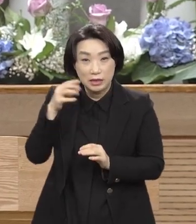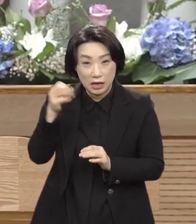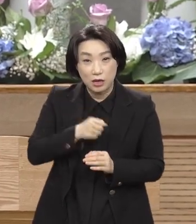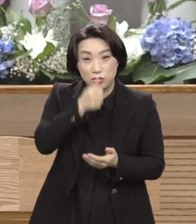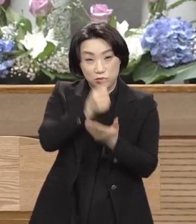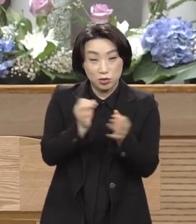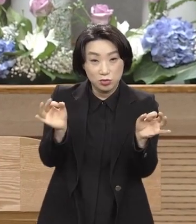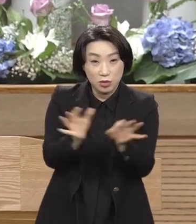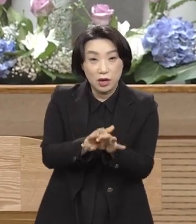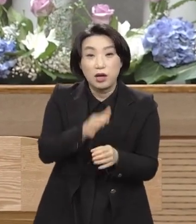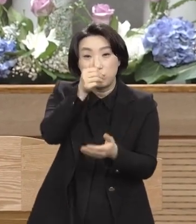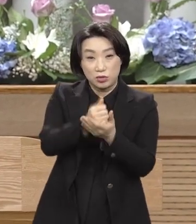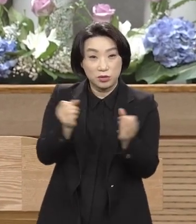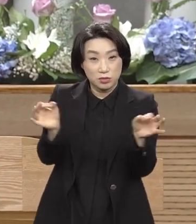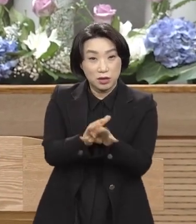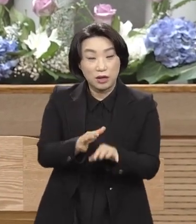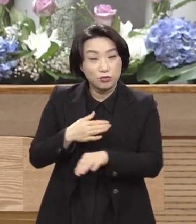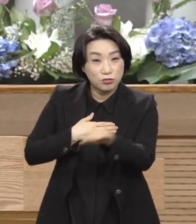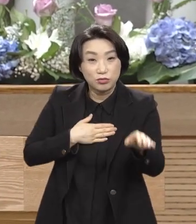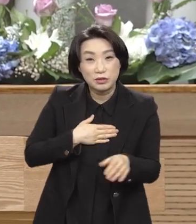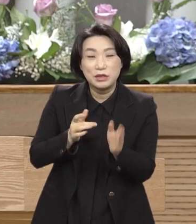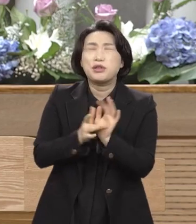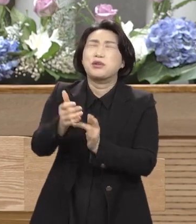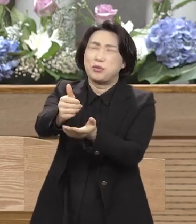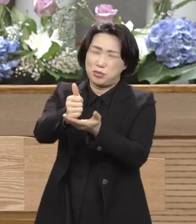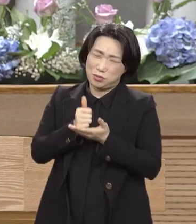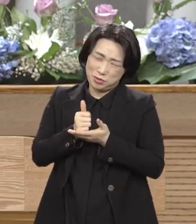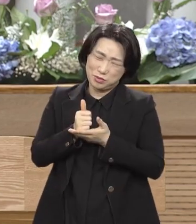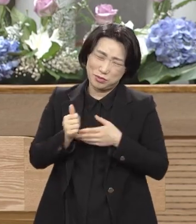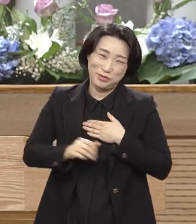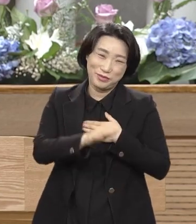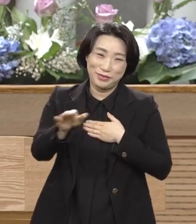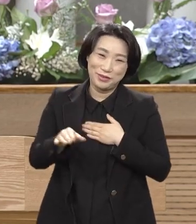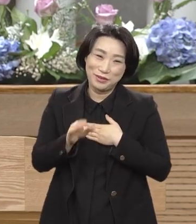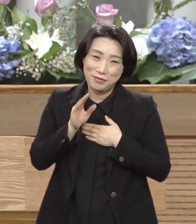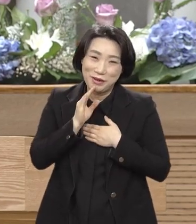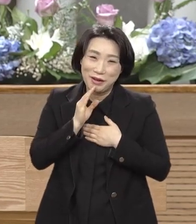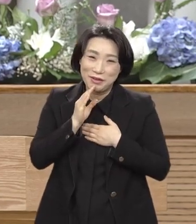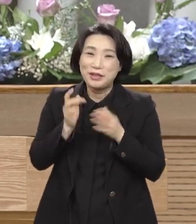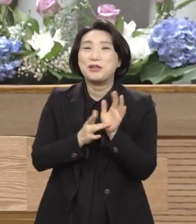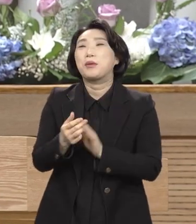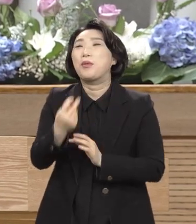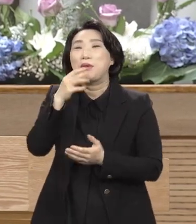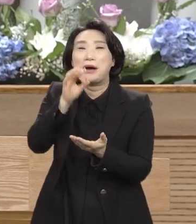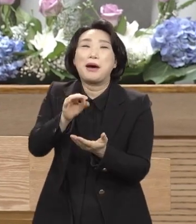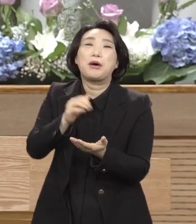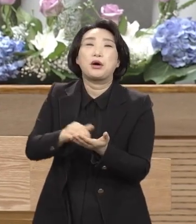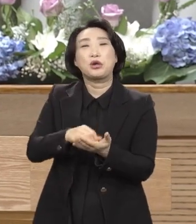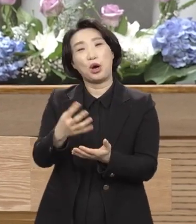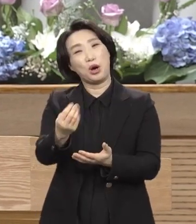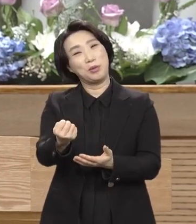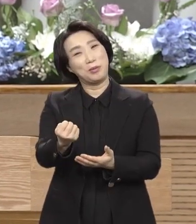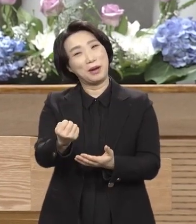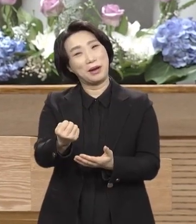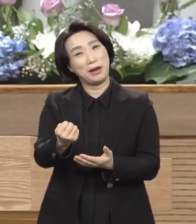안 받고 죄사 안 받고 그를 내 안에 모신 자라면 그 값이 얼마짜리인가 신앙양심에 따라